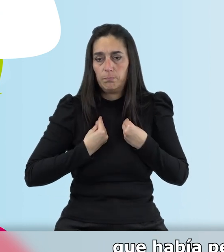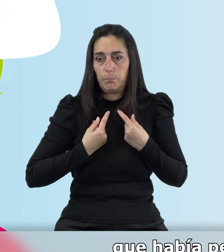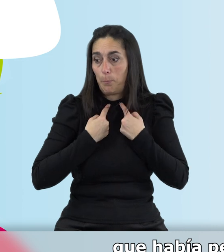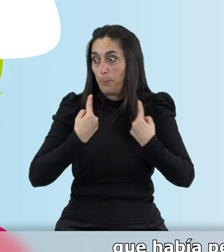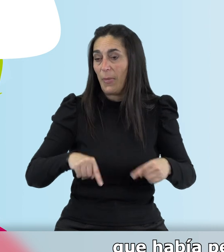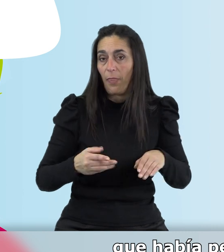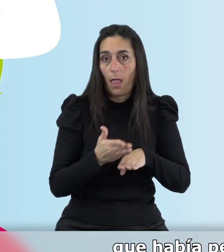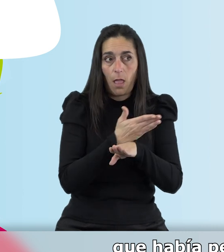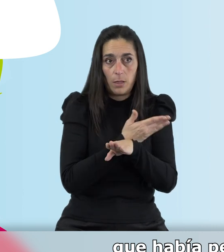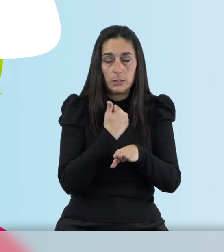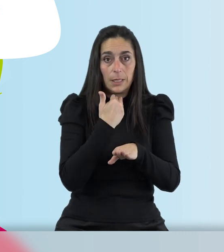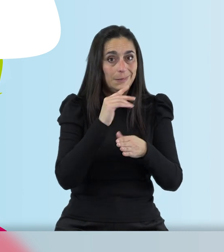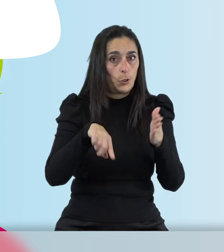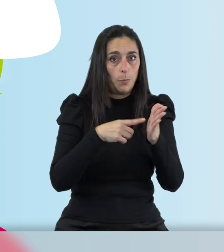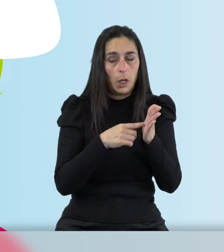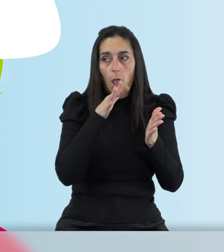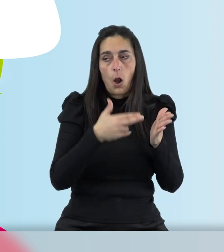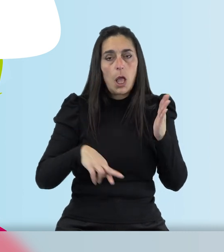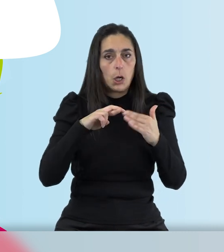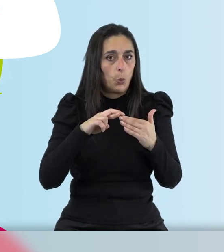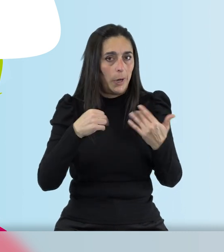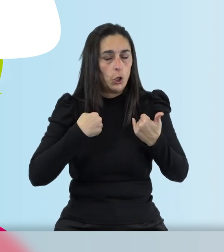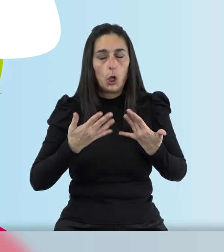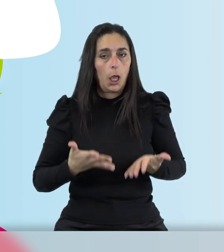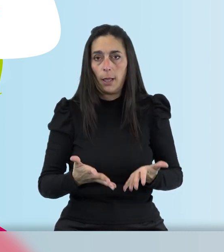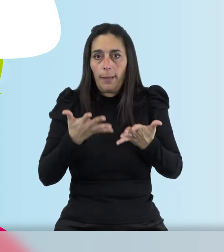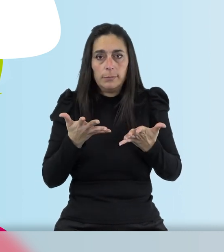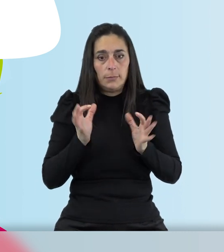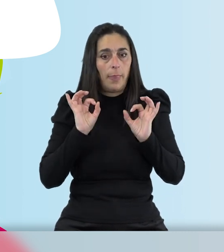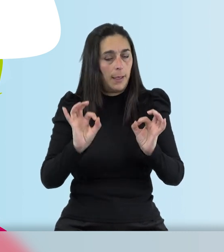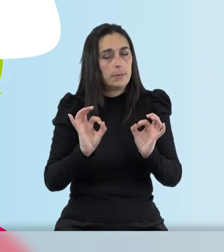en totalidad entonces pues estoy encantada de la vida.